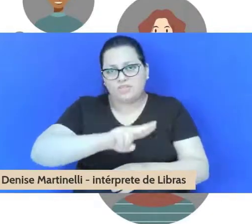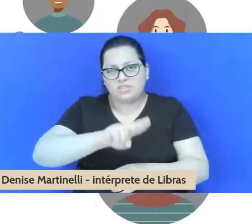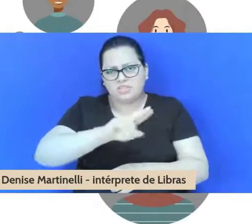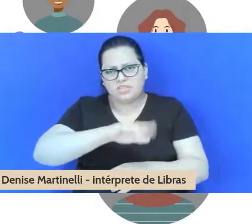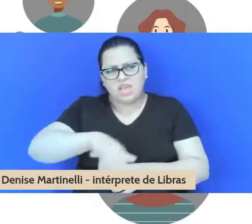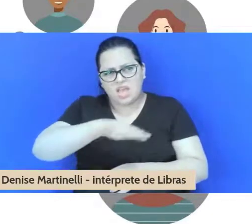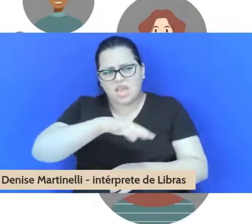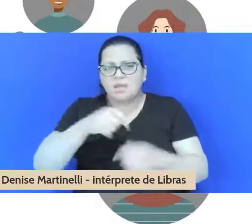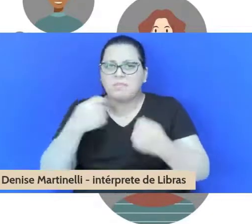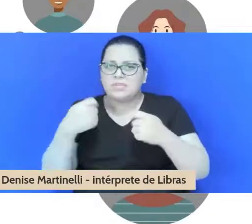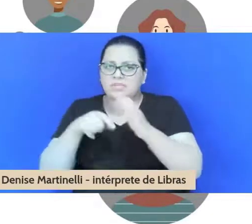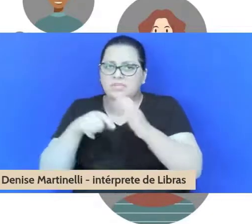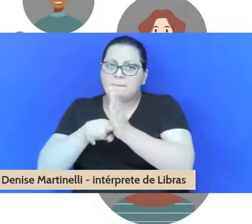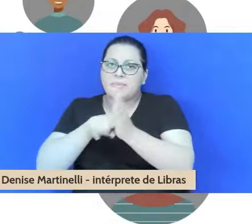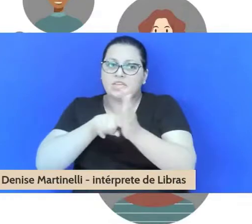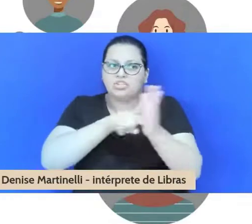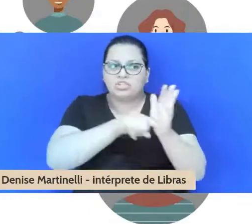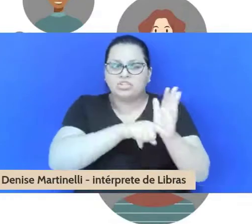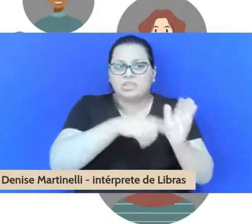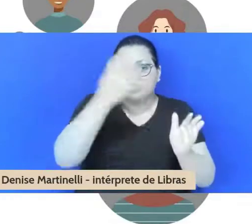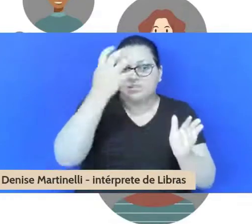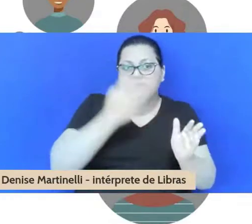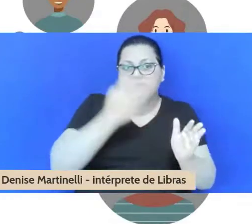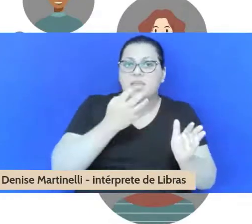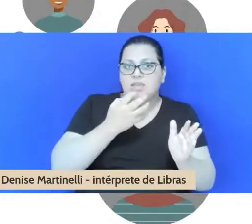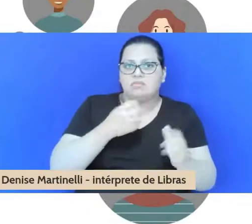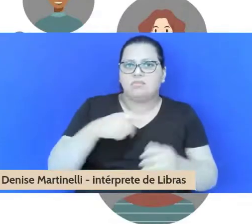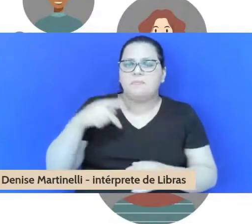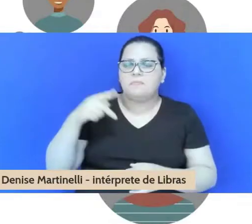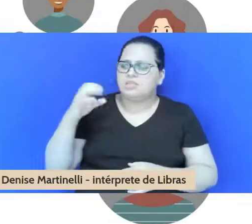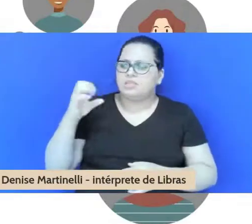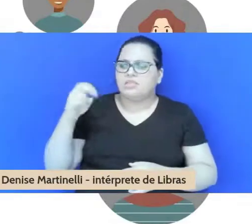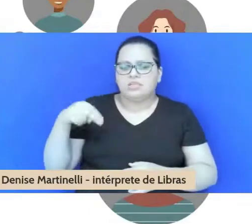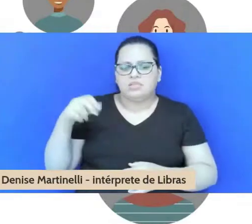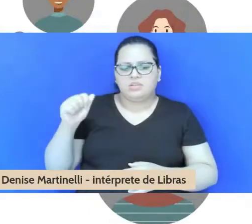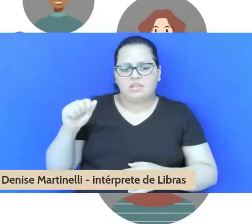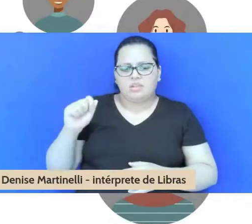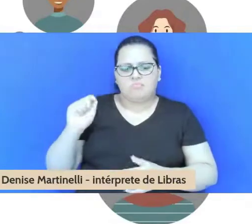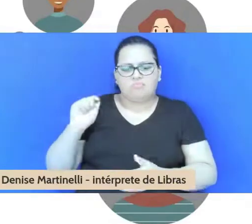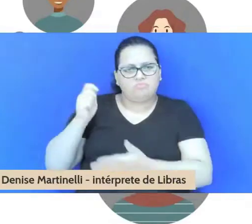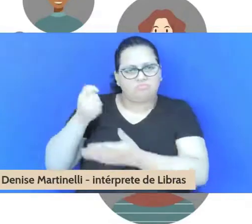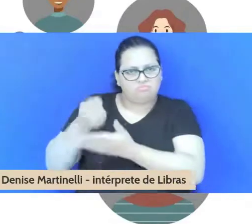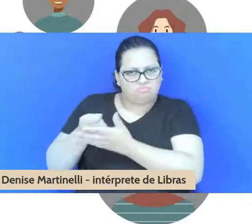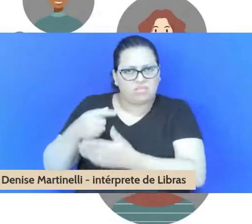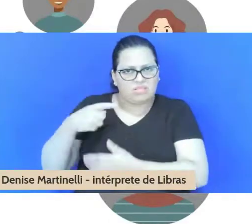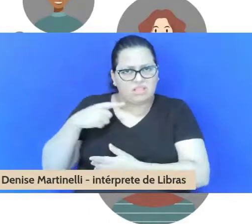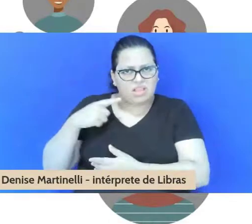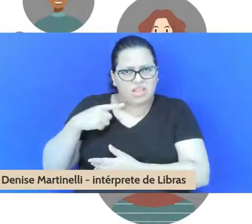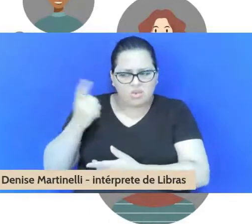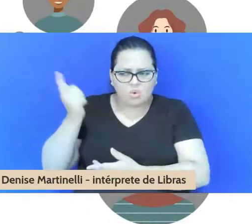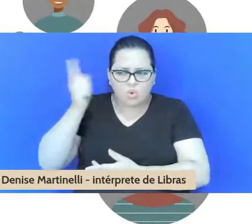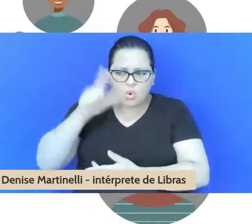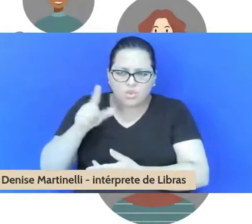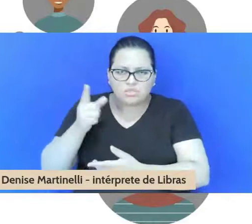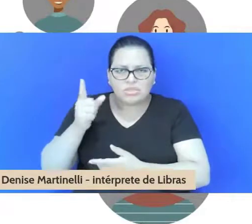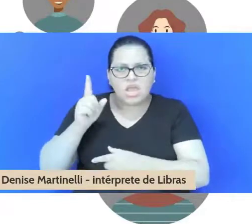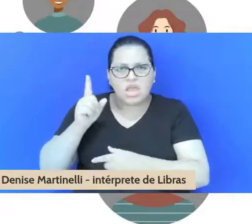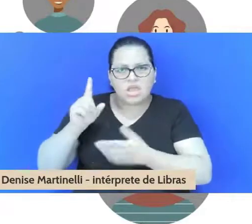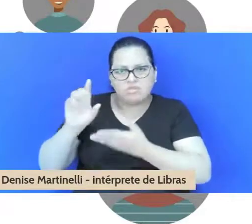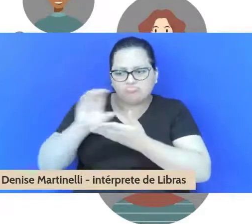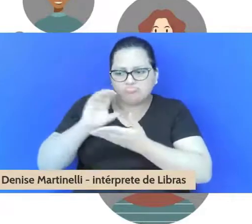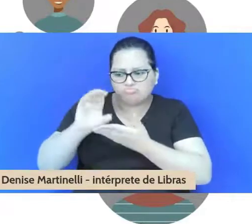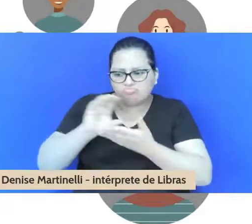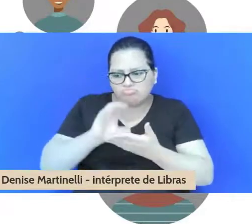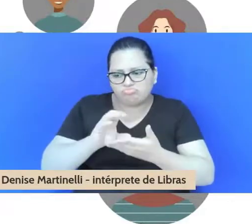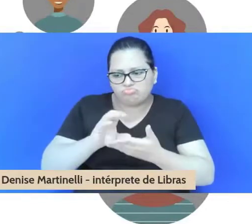sim, o PCNA se paga. Não é uma pesquisa fácil, mas é uma pesquisa que precisa de apoio institucional, recurso de